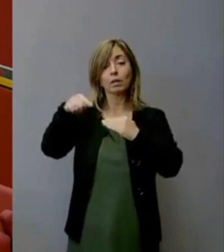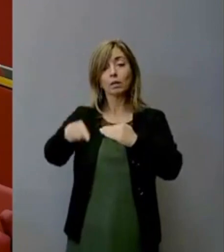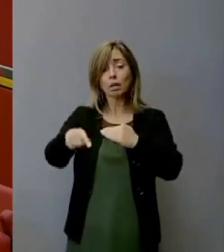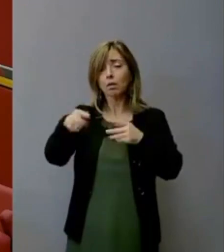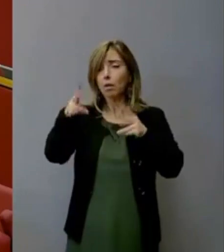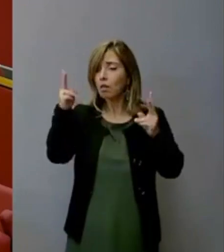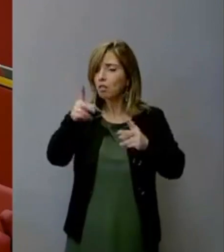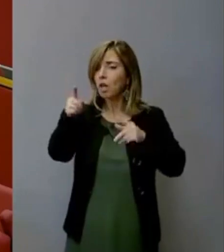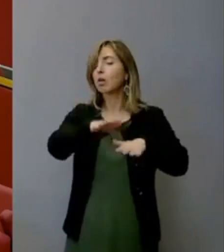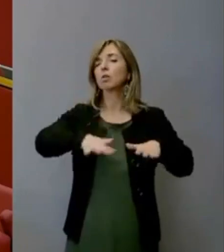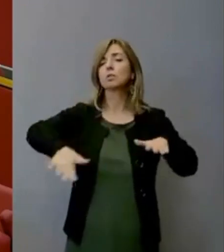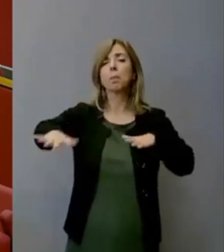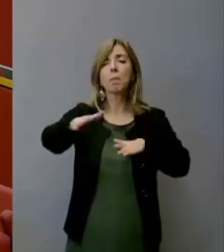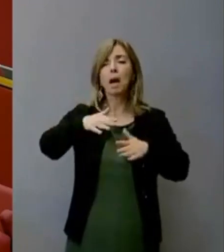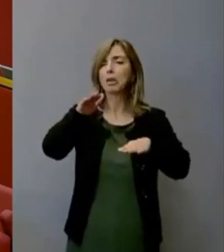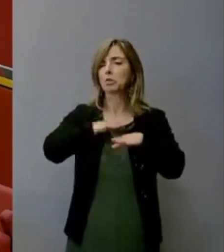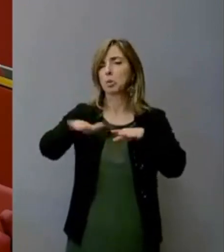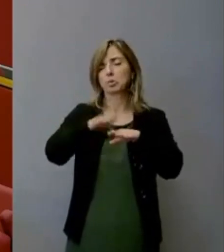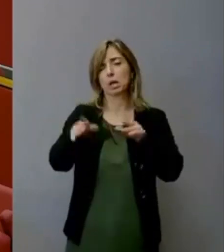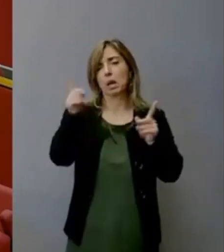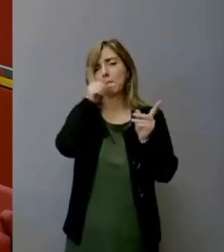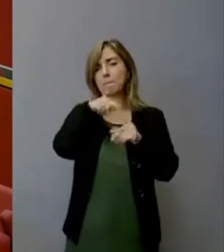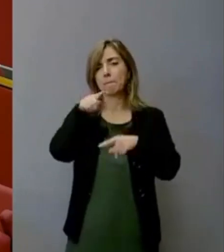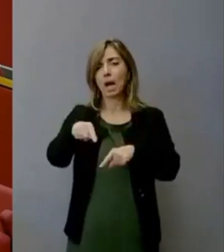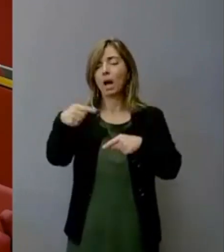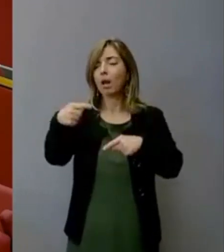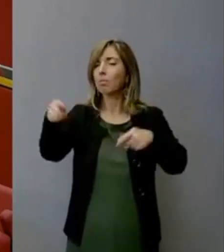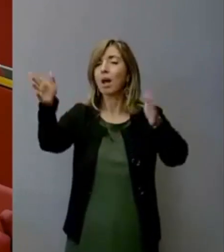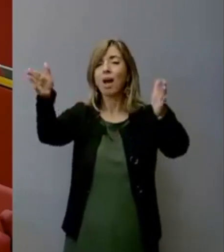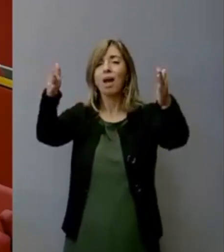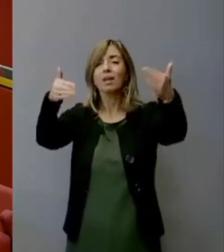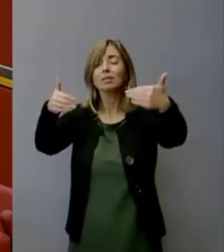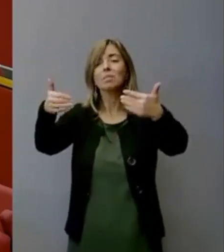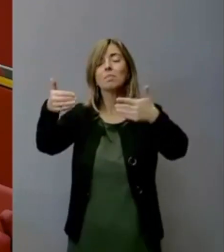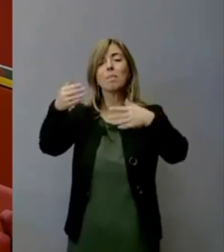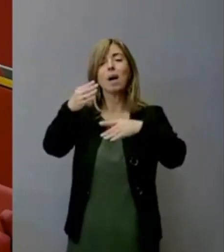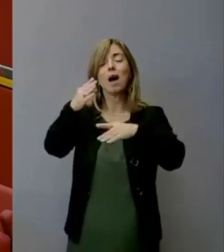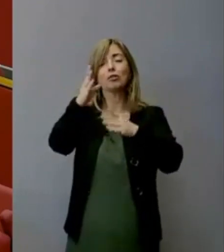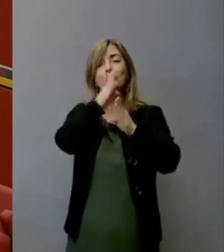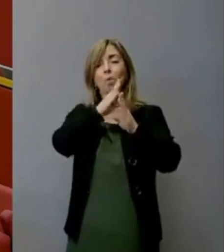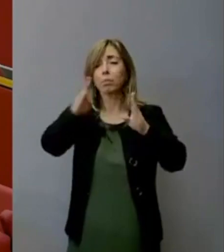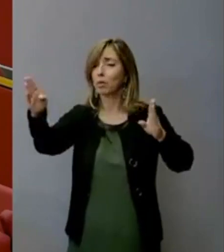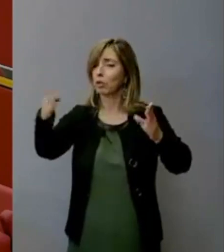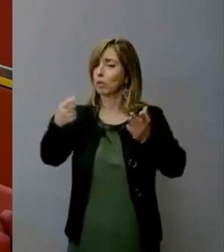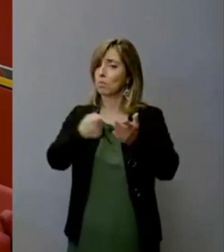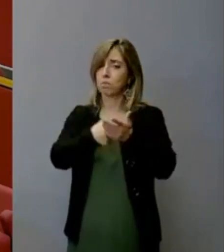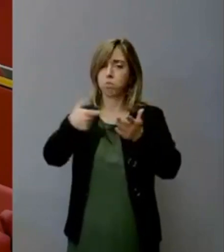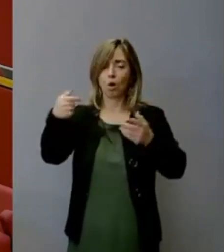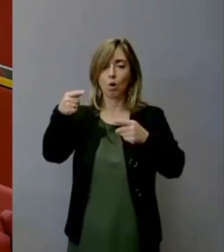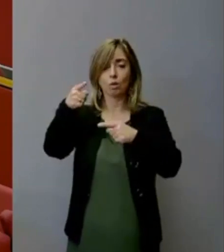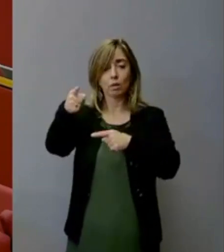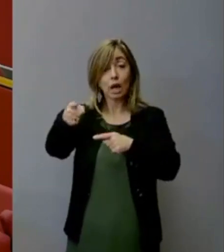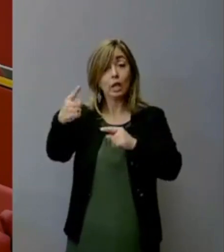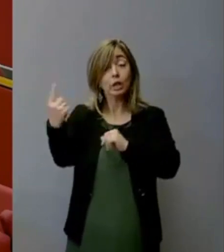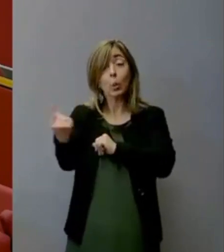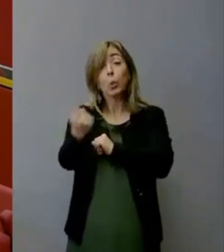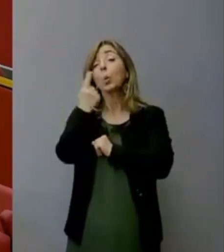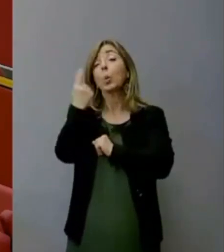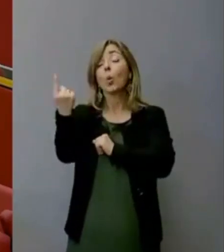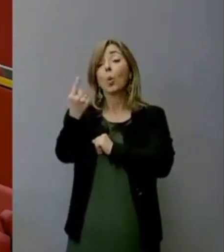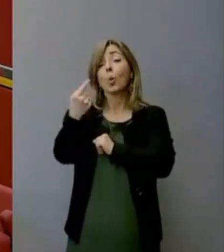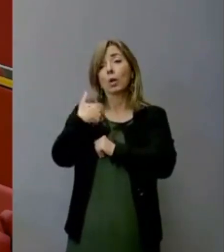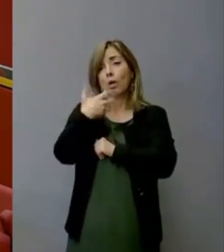utilizzato perché non venga levato questo spazio che è contiguo, prezioso ed è unico. Una cosa che mi ha colpito è lei ha dato degli